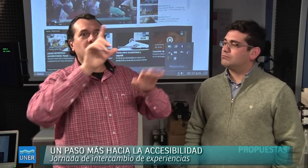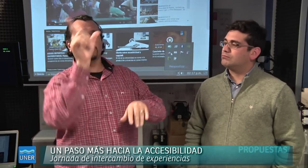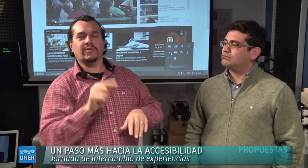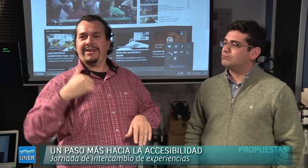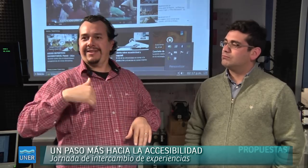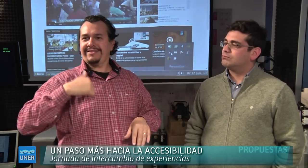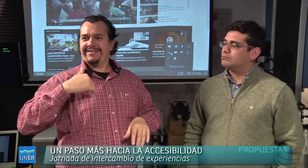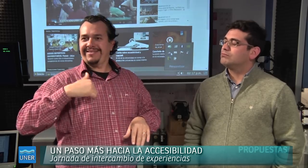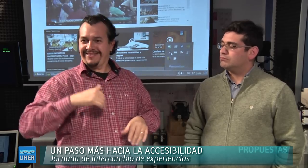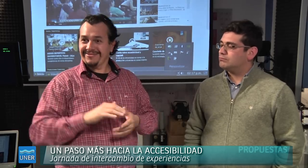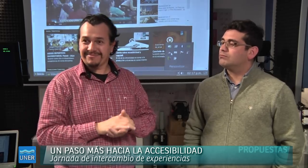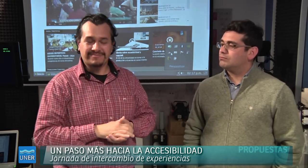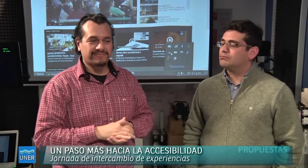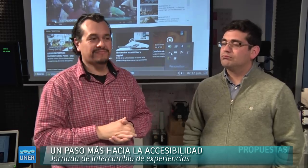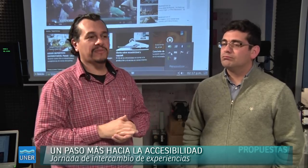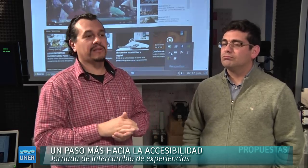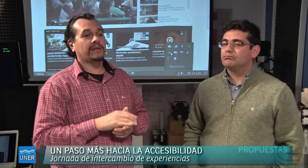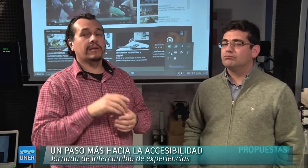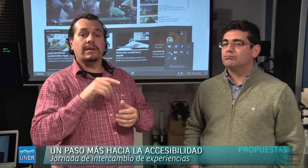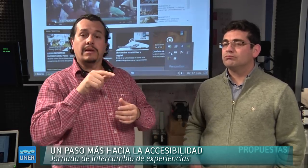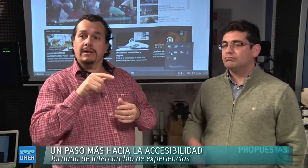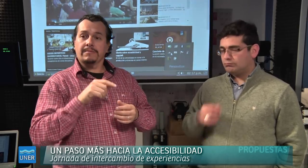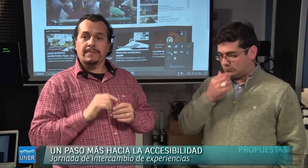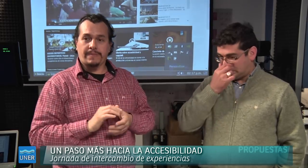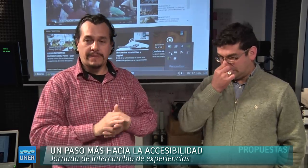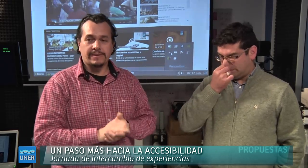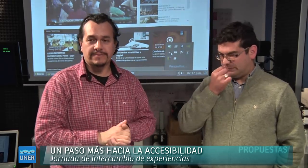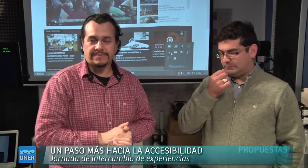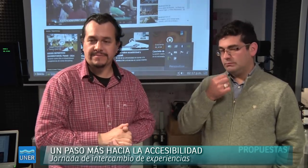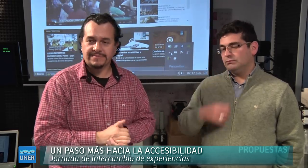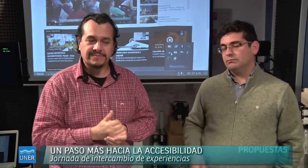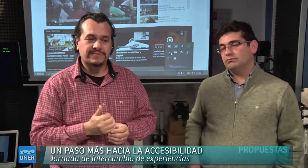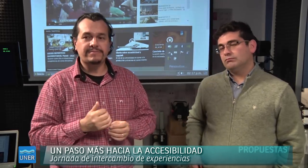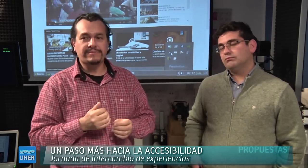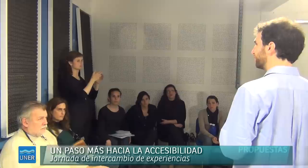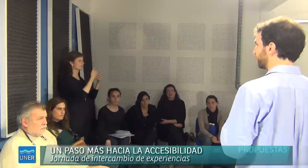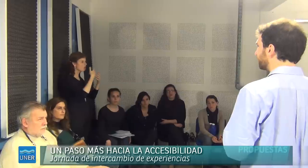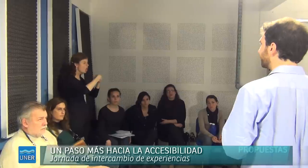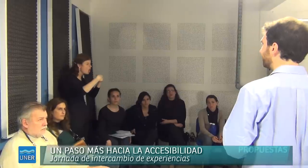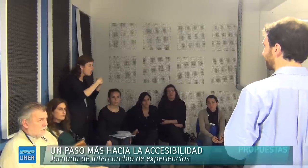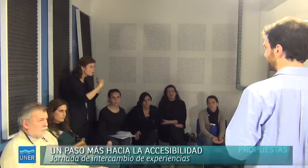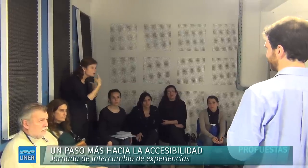de lograr una formación del rol del intérprete.